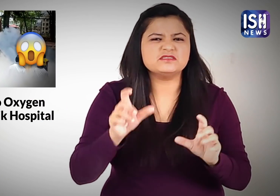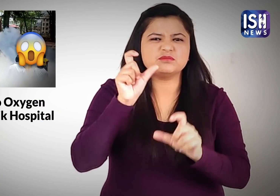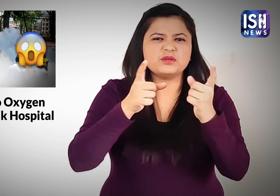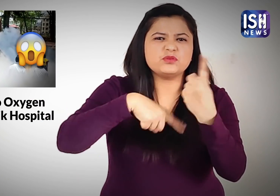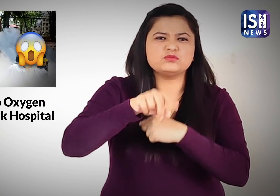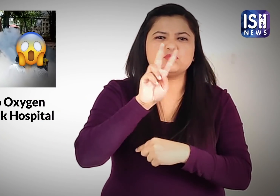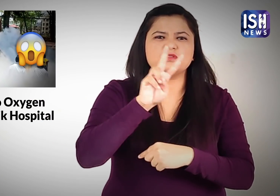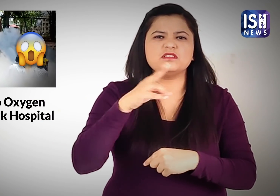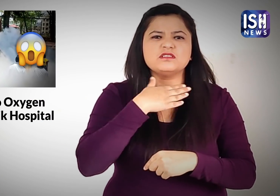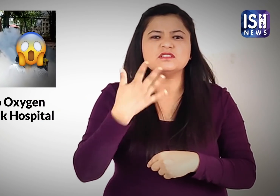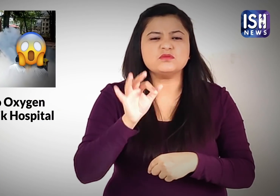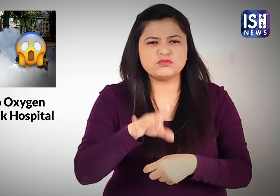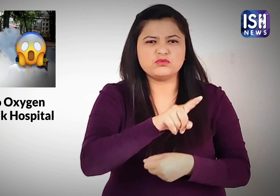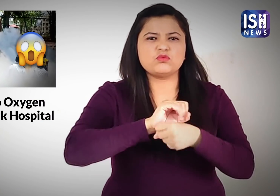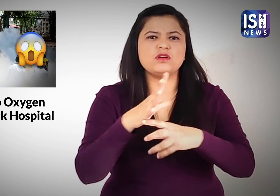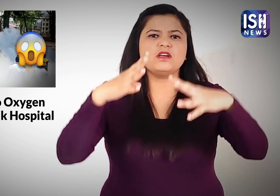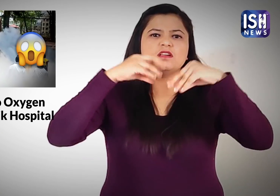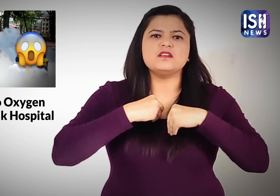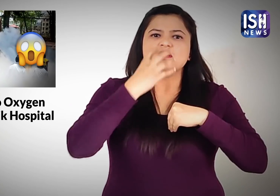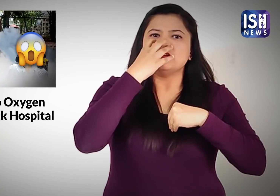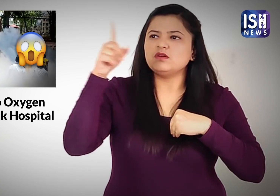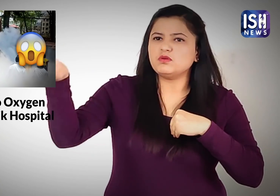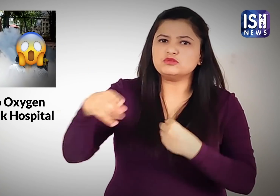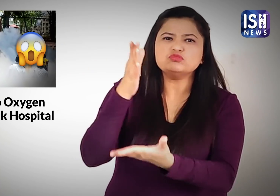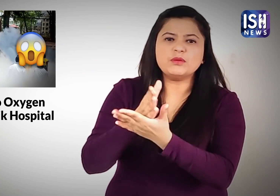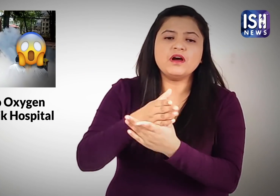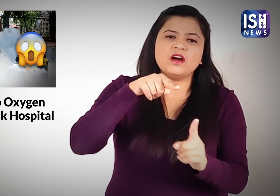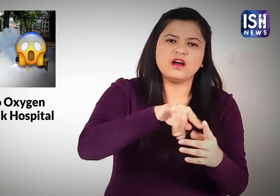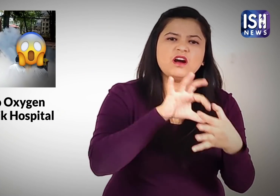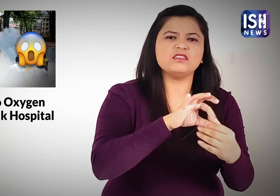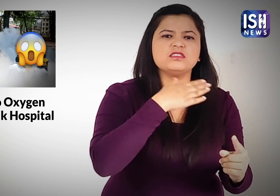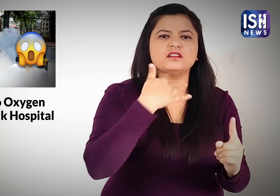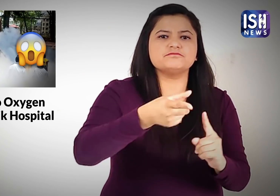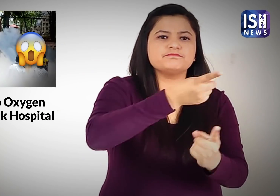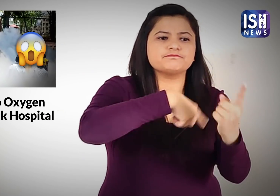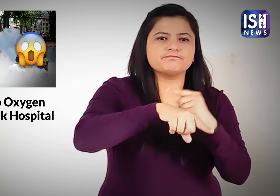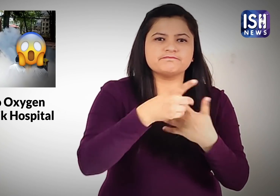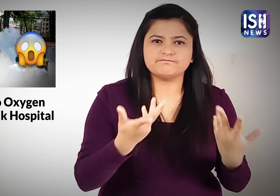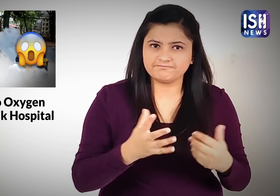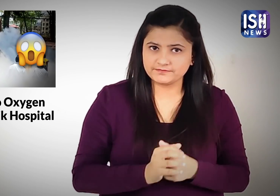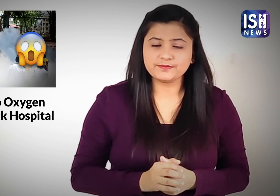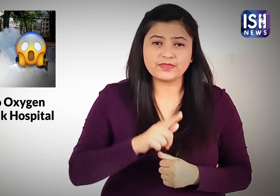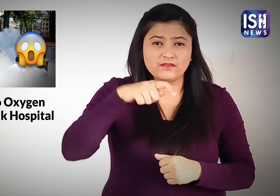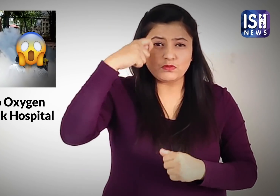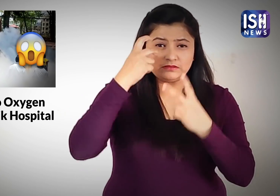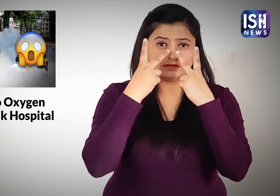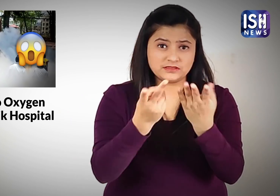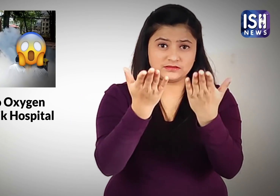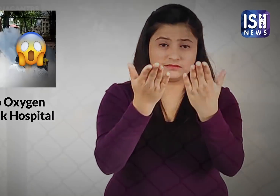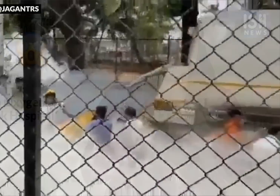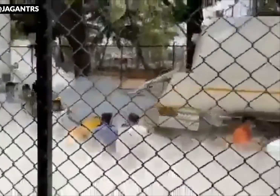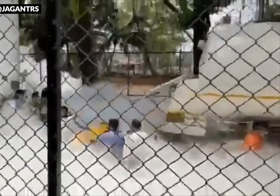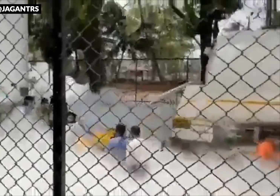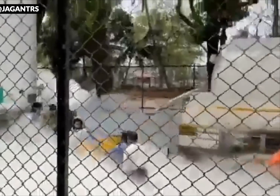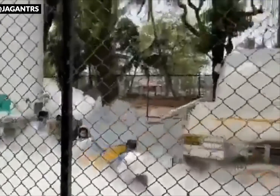ओक्सिजन लीकेज के कारण 22 व्यक्तियों की मुरुत्यू हो गई विडियो देखिए